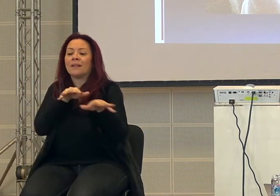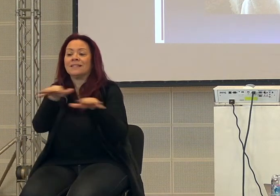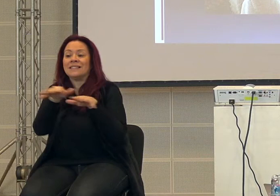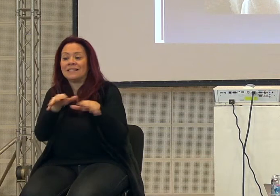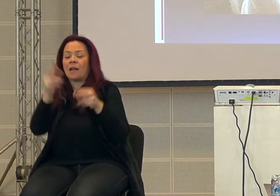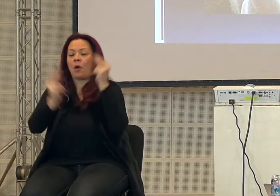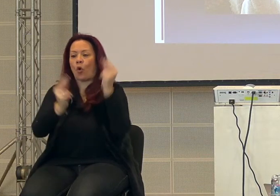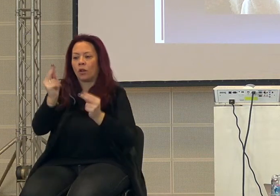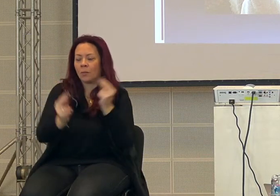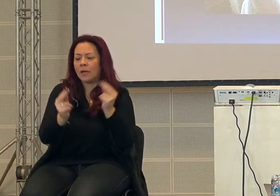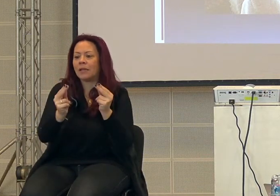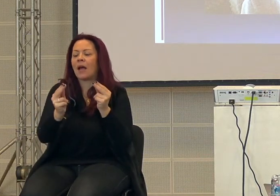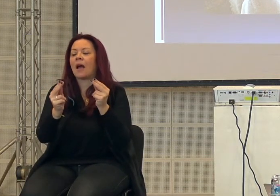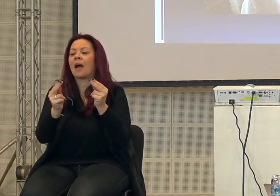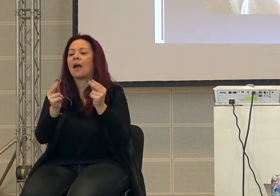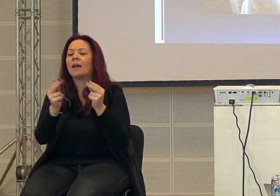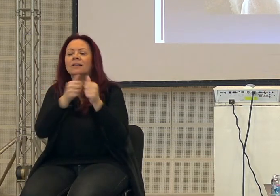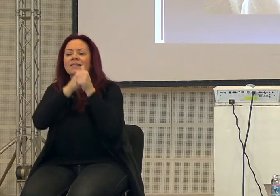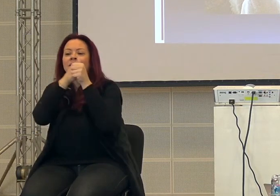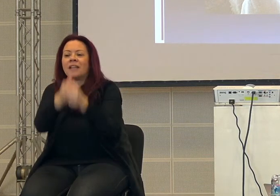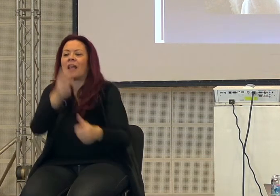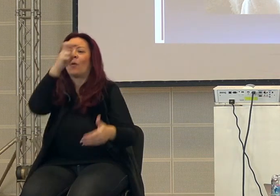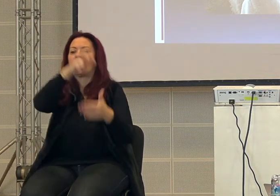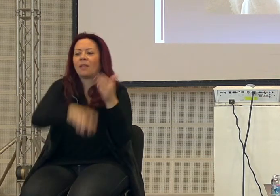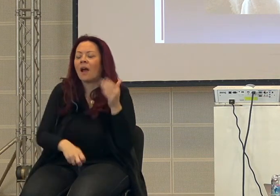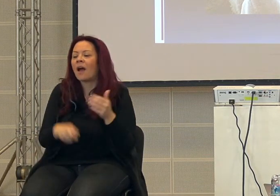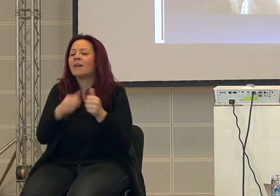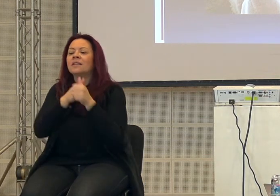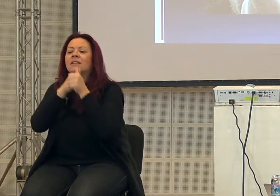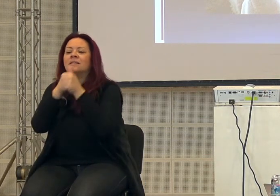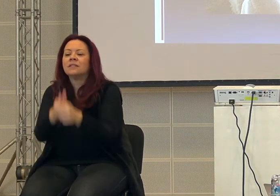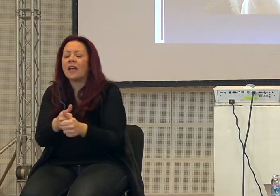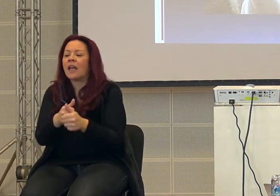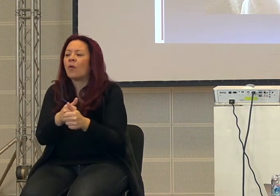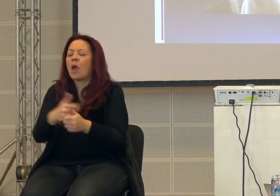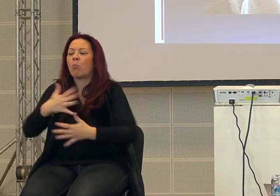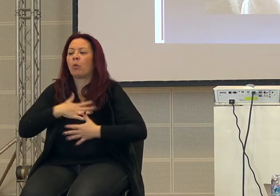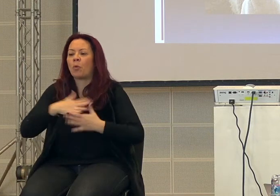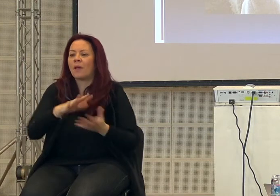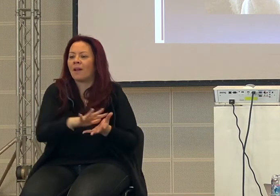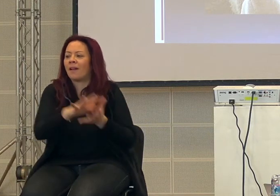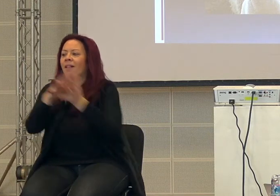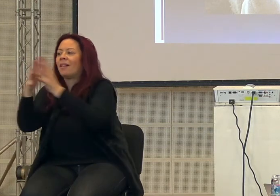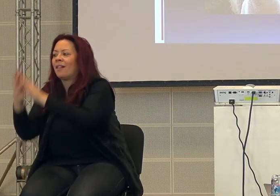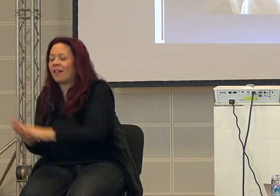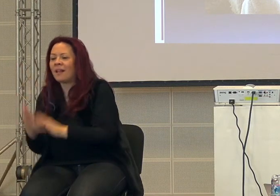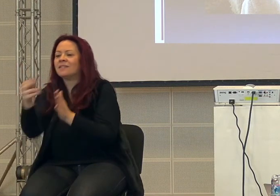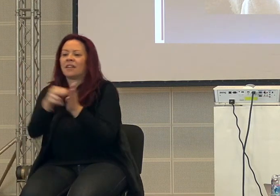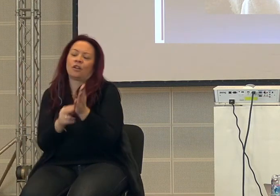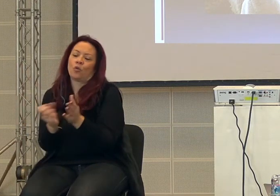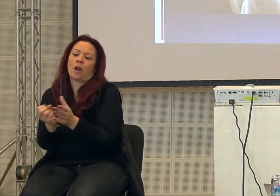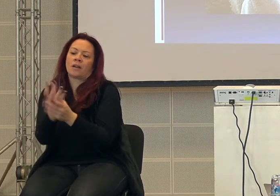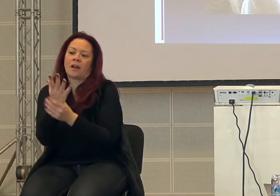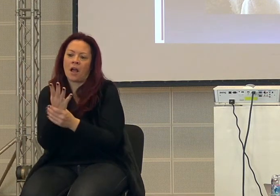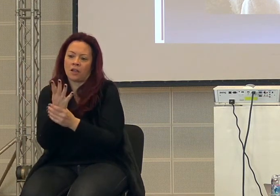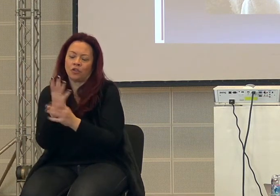contabilità, di seguire le tasse, seguire i passaggi di proprietà, eccetera, la scrittura nasce su